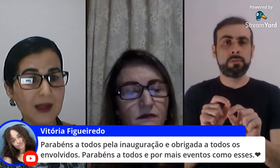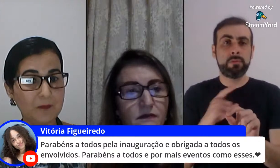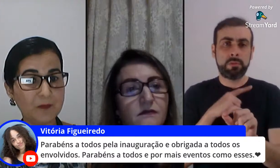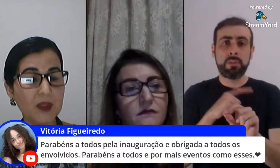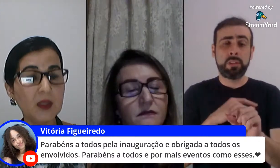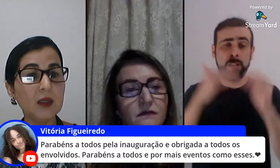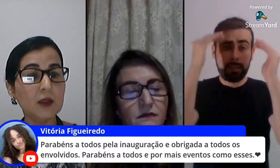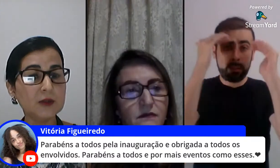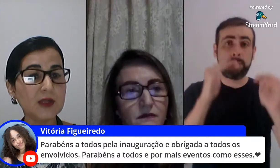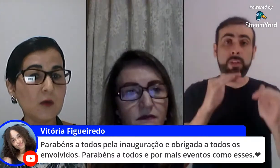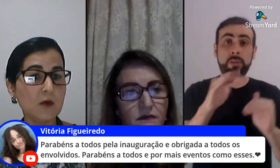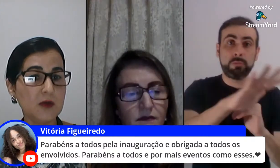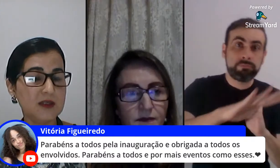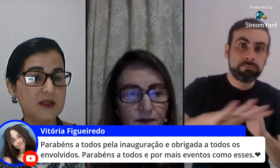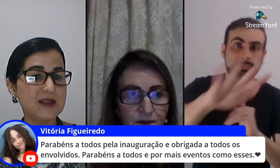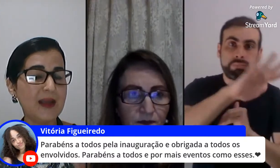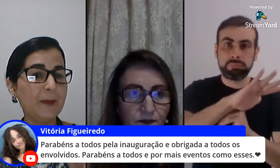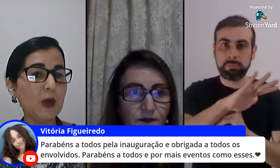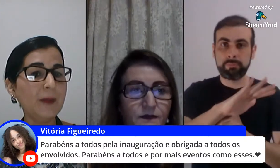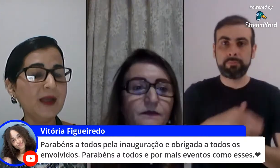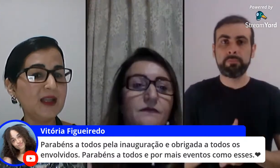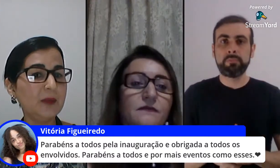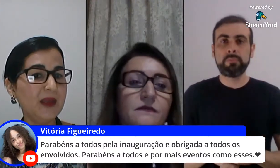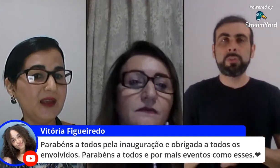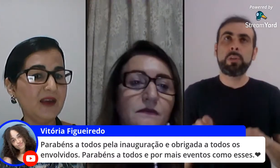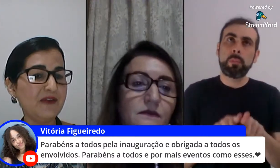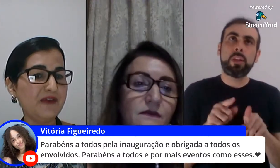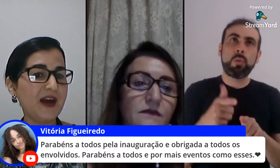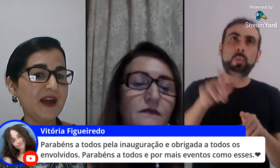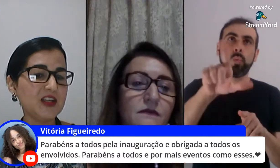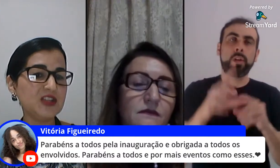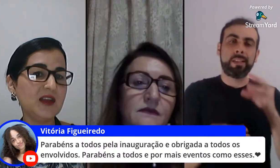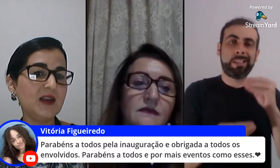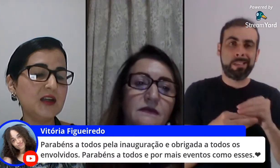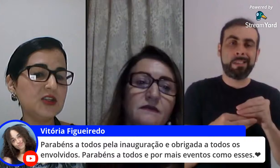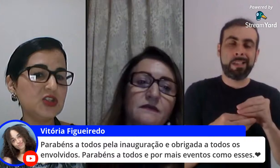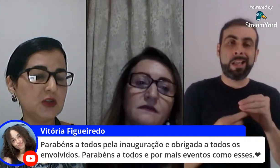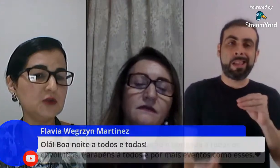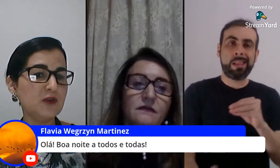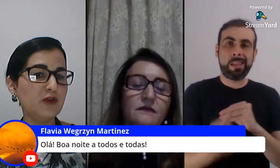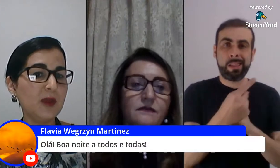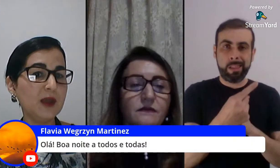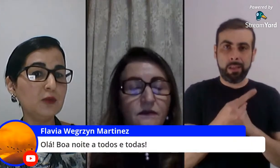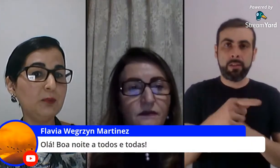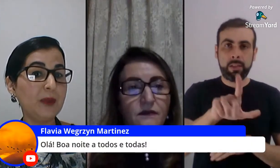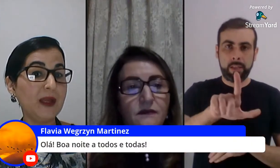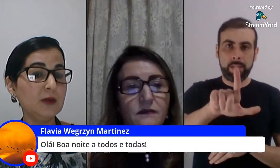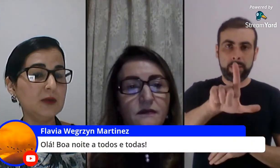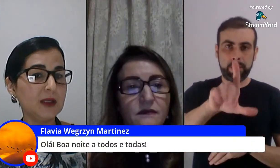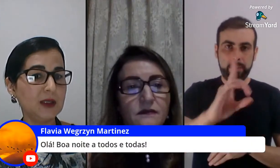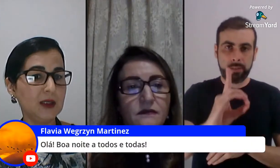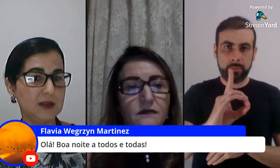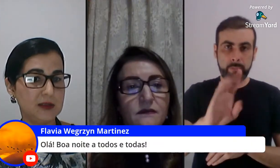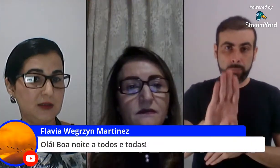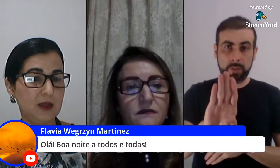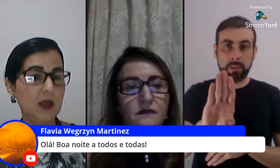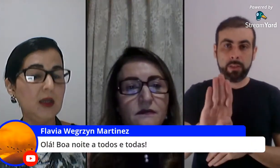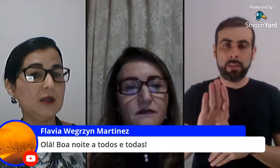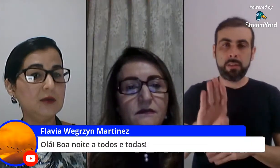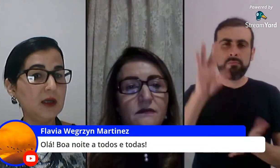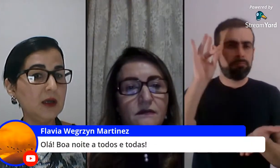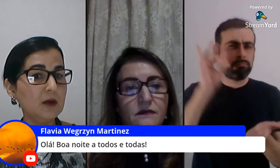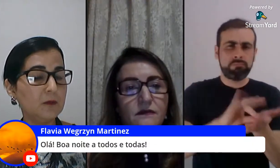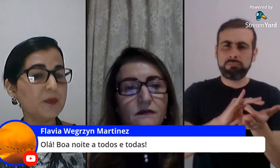respeitar e outra coisa na própria LDB fala que a gente tem que garantir o desenvolvimento pleno da criança